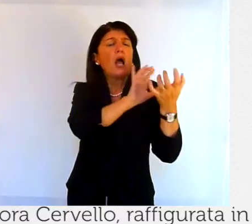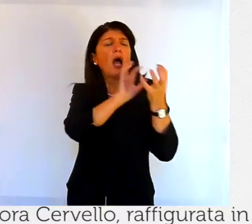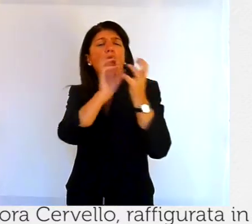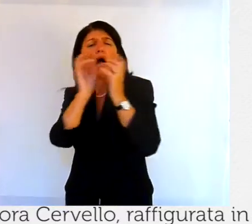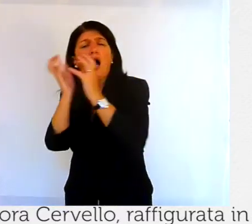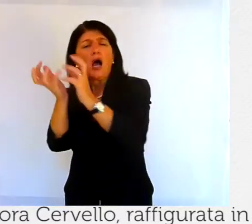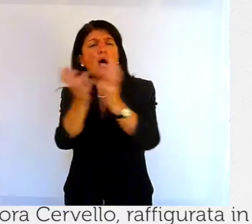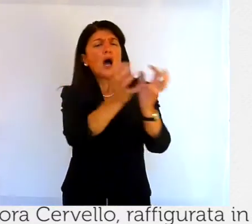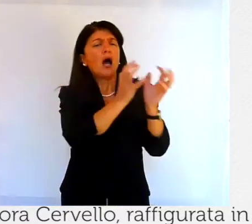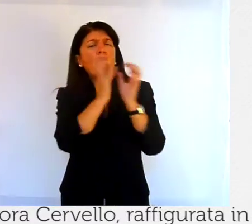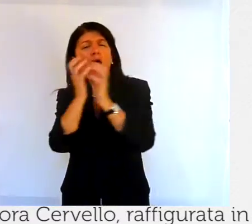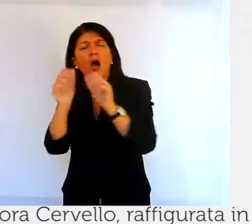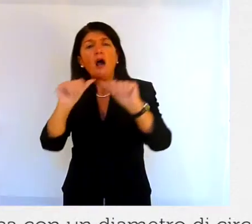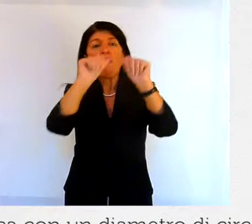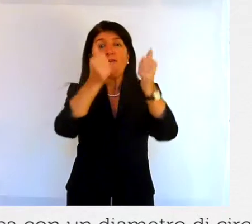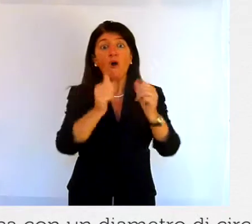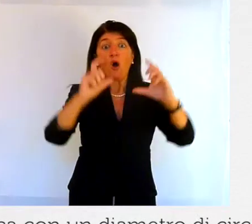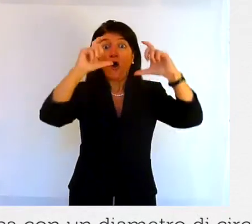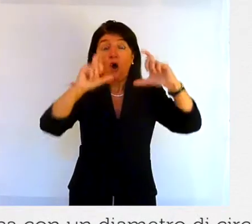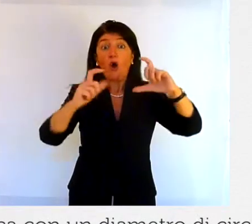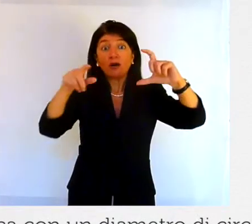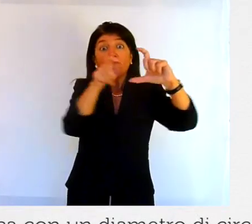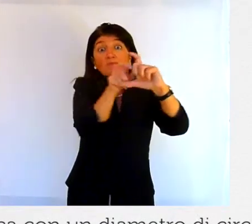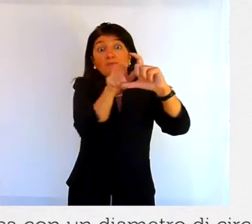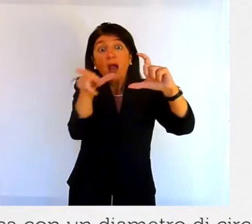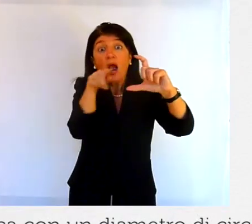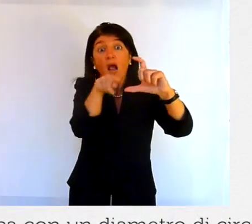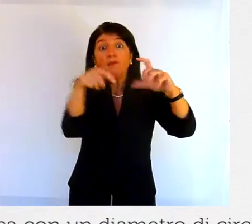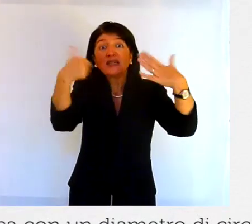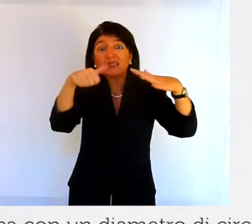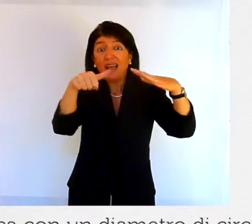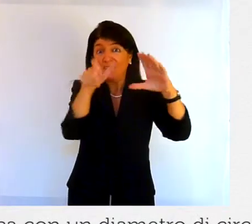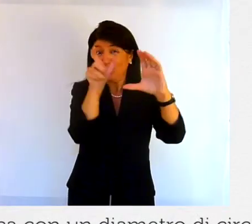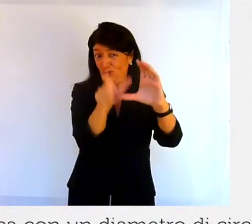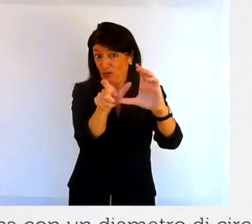forma sferica con un diametro di circa 16 centimetri